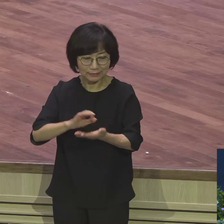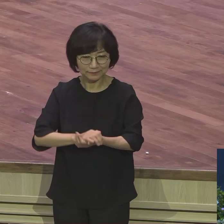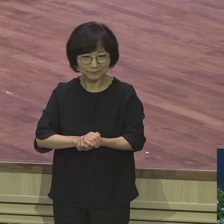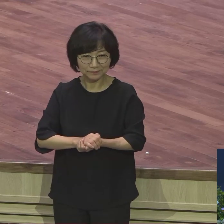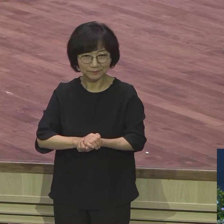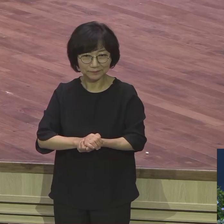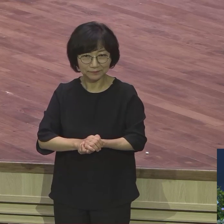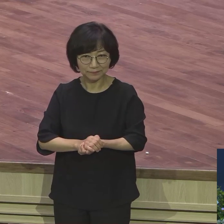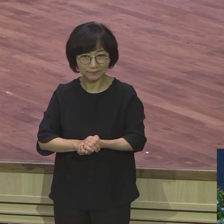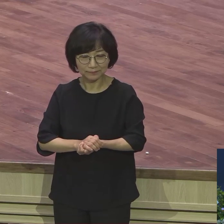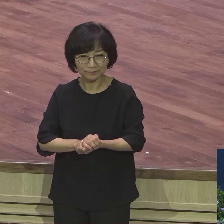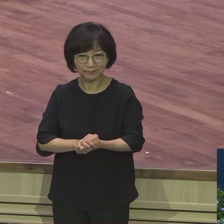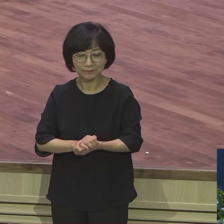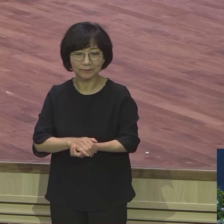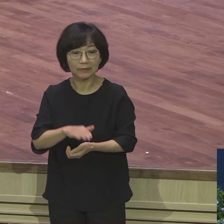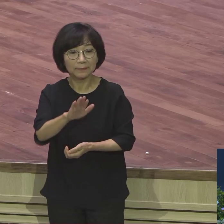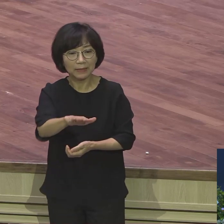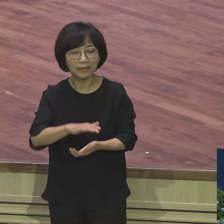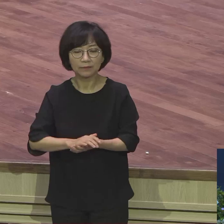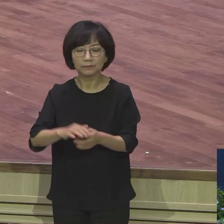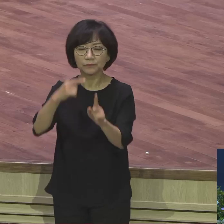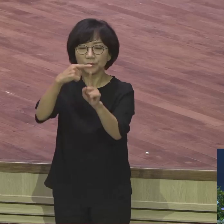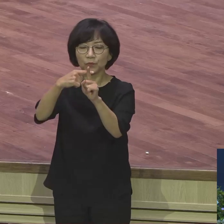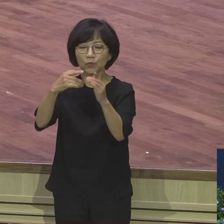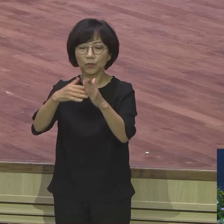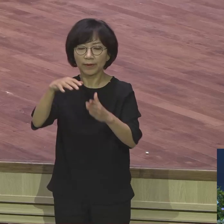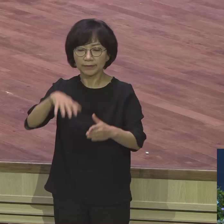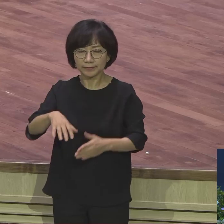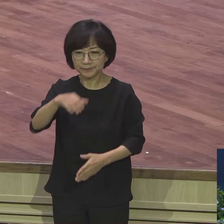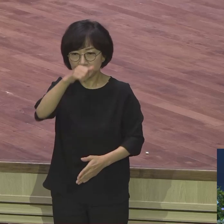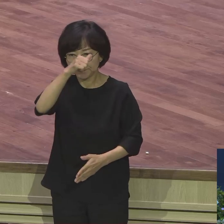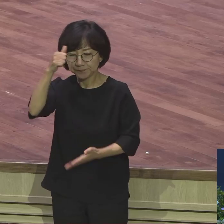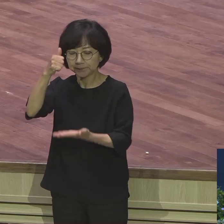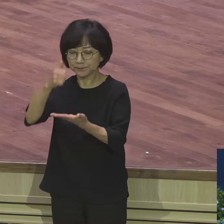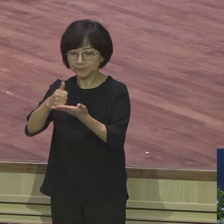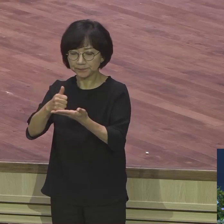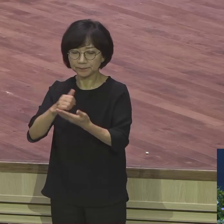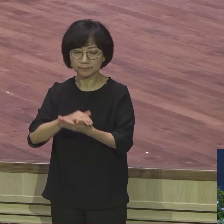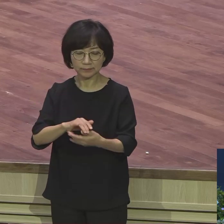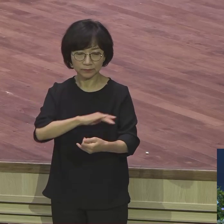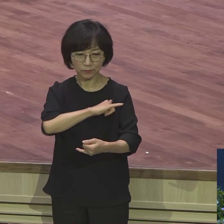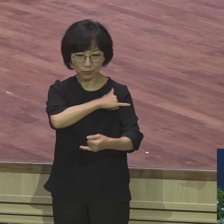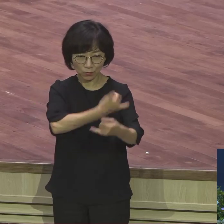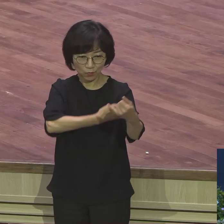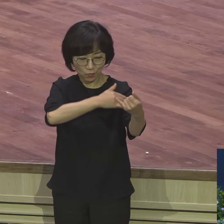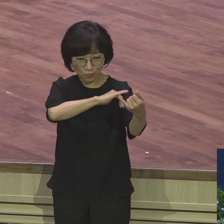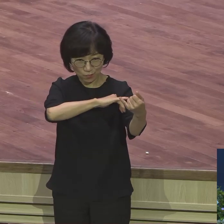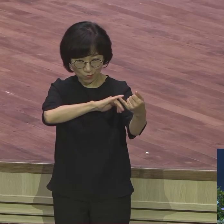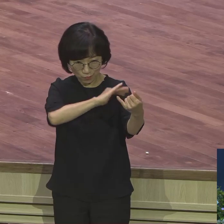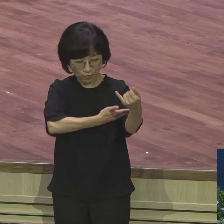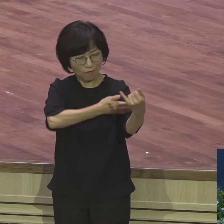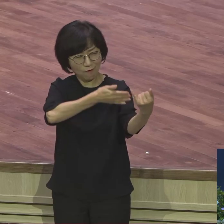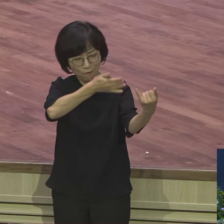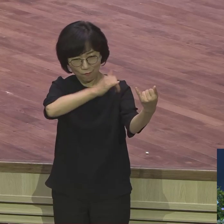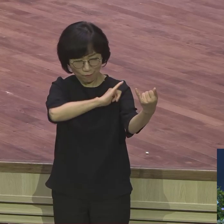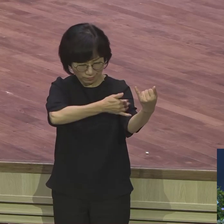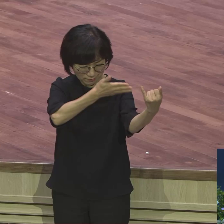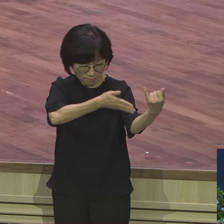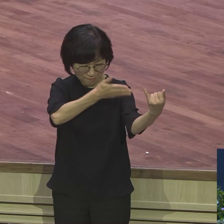교회에서는 장로로 권사로 교회에서는 아주 신앙 좋다고 소문하는 집에 가면 마누라